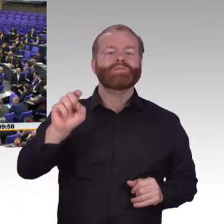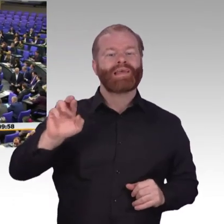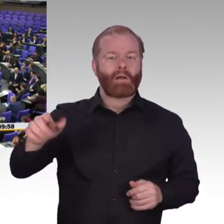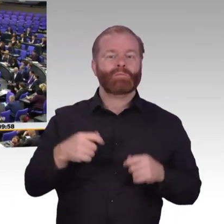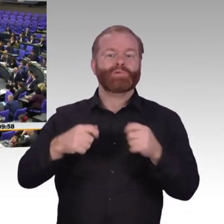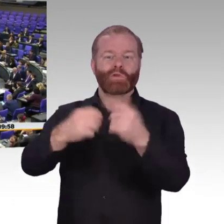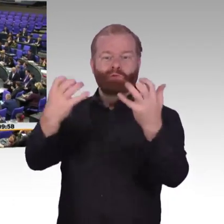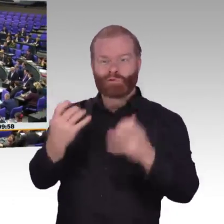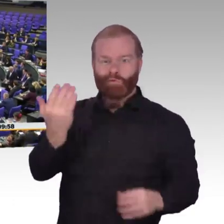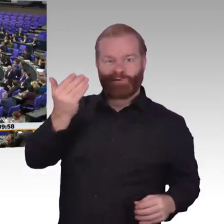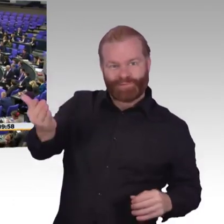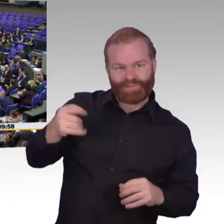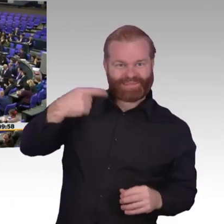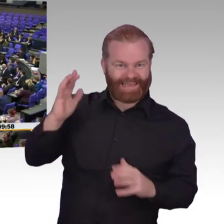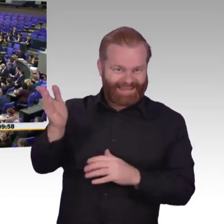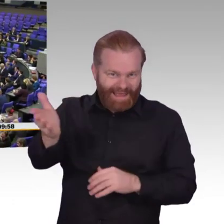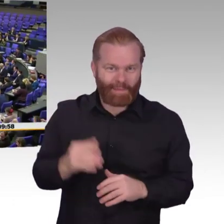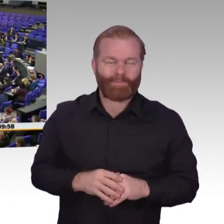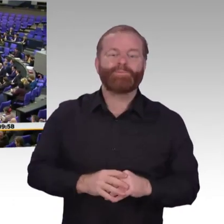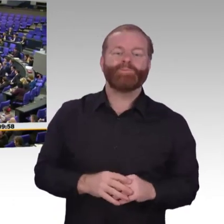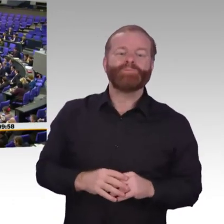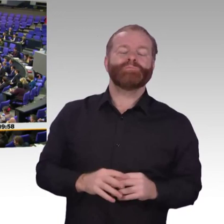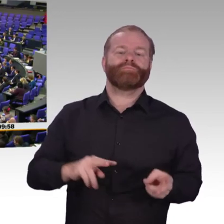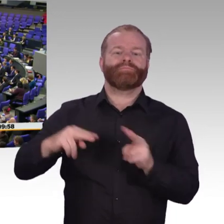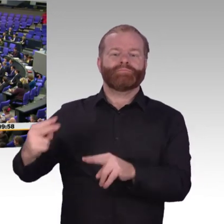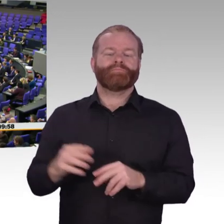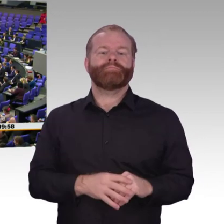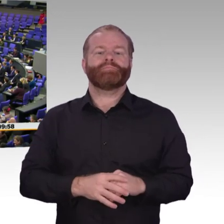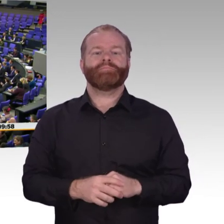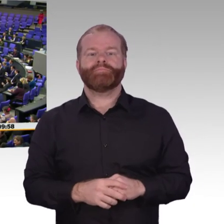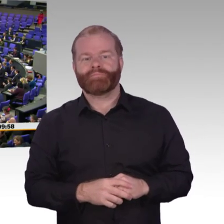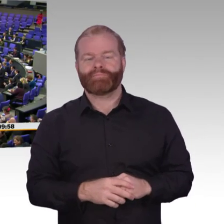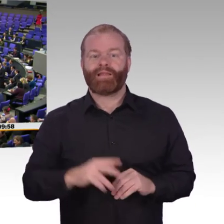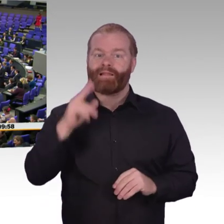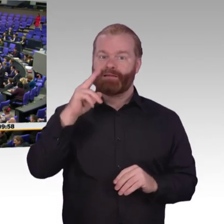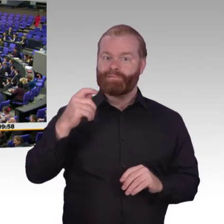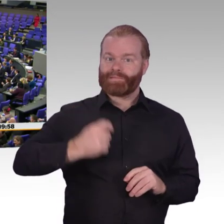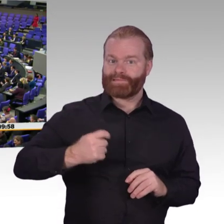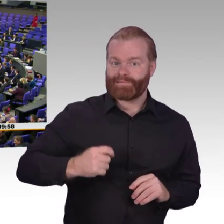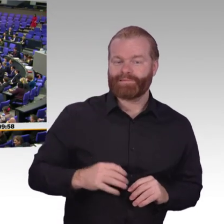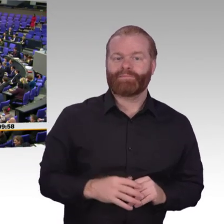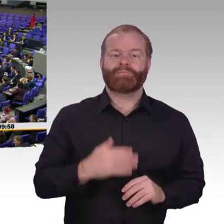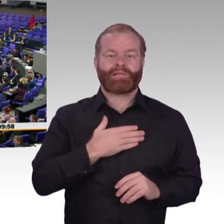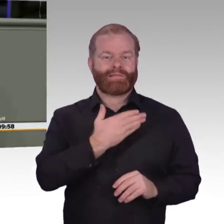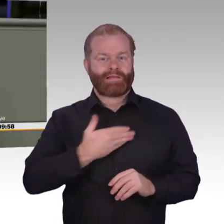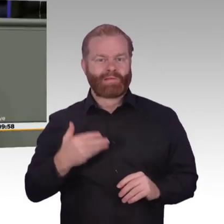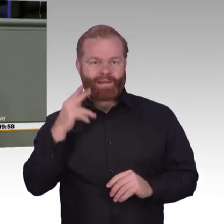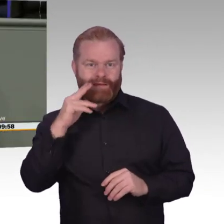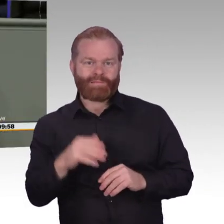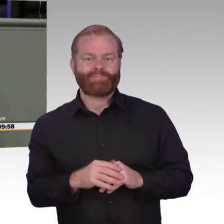innovativen und begeisternden Ideen, die den Menschen auch Lust auf Digitalisierung machen und die einen Weg in die Zukunft weisen. Und es fehlt der Blick